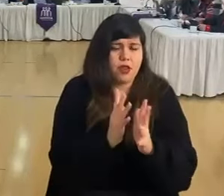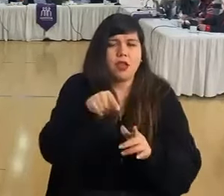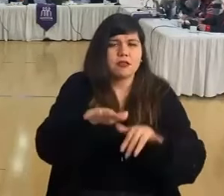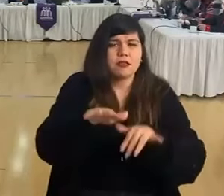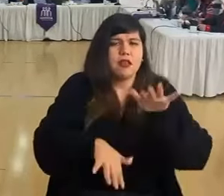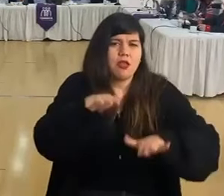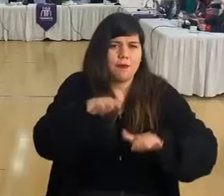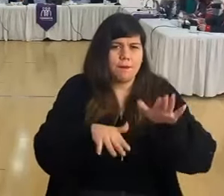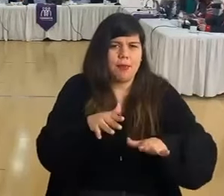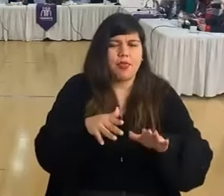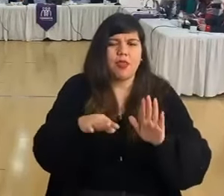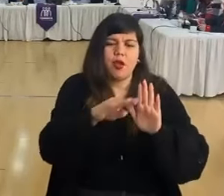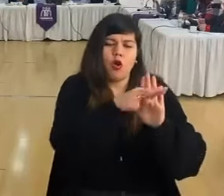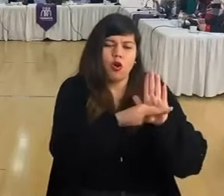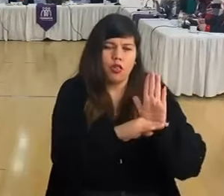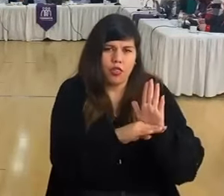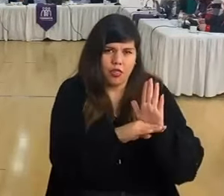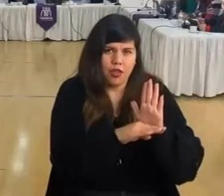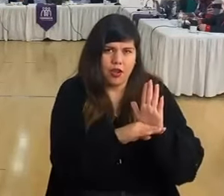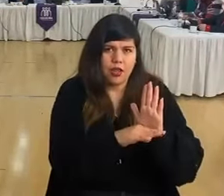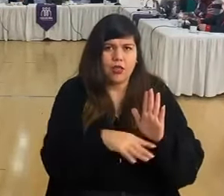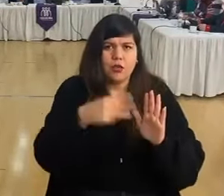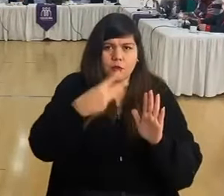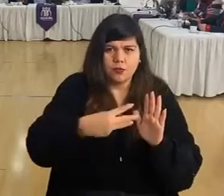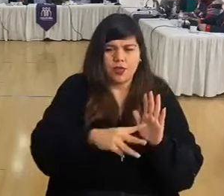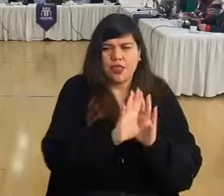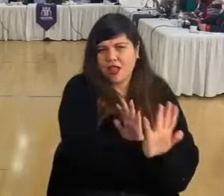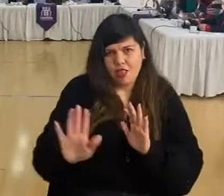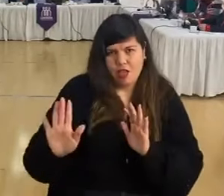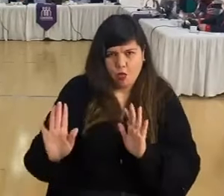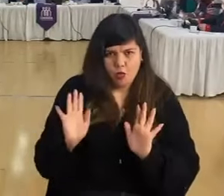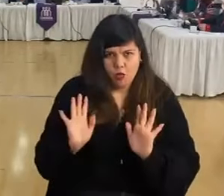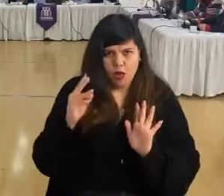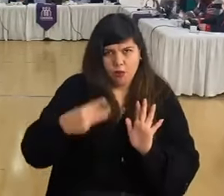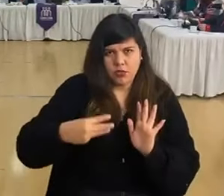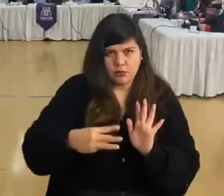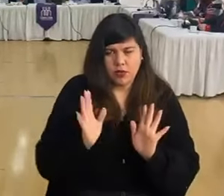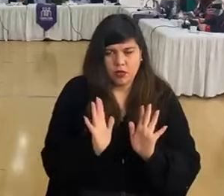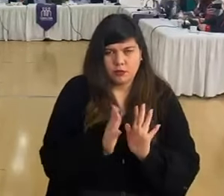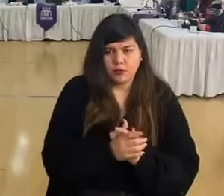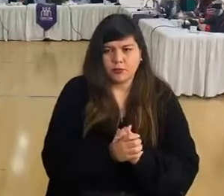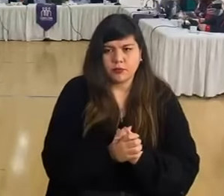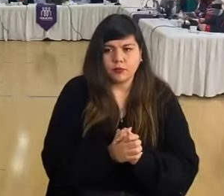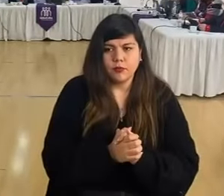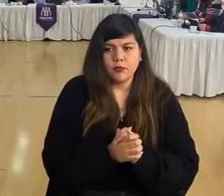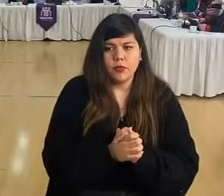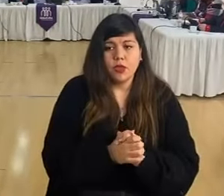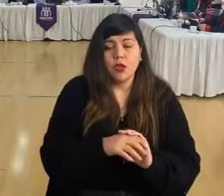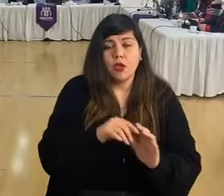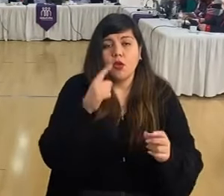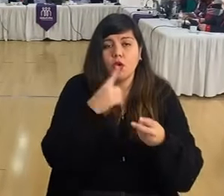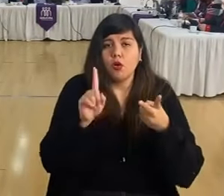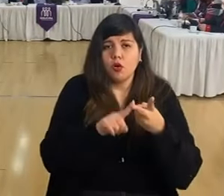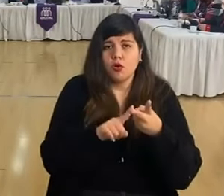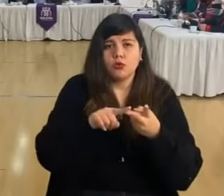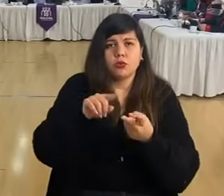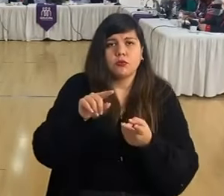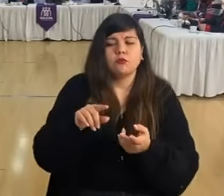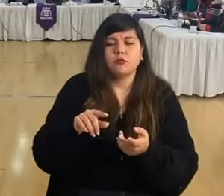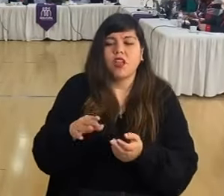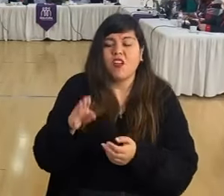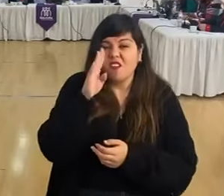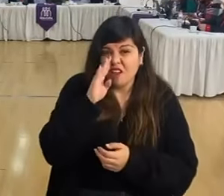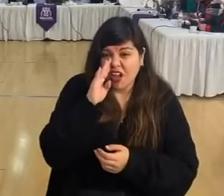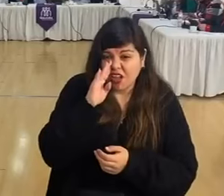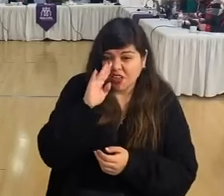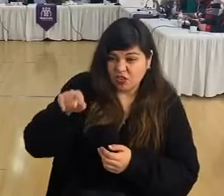depende de las ordenanzas municipales de cada municipalidad, valga la redundancia. Y el otro es el estado de los baños de